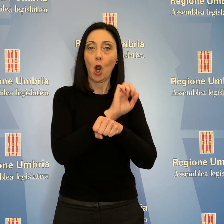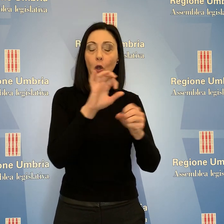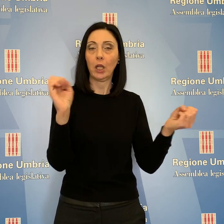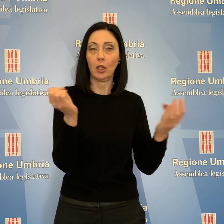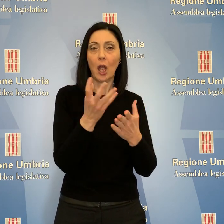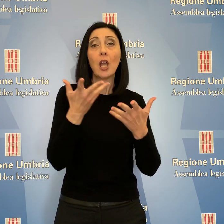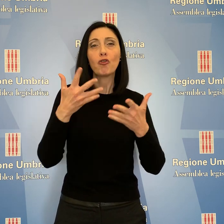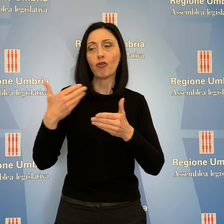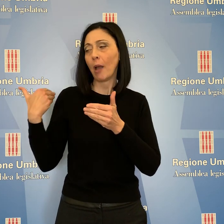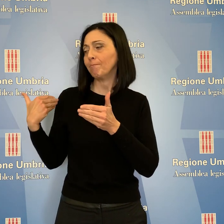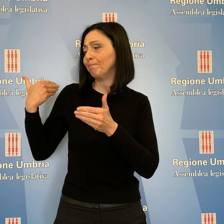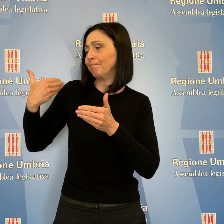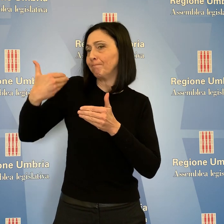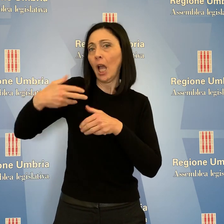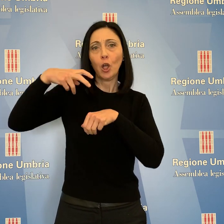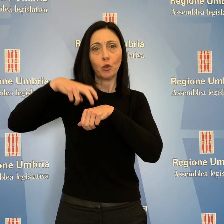professionisti impegnati sul campo.